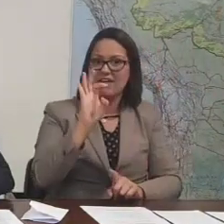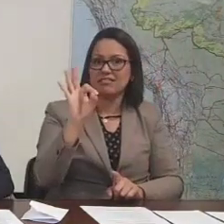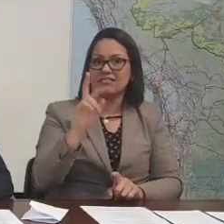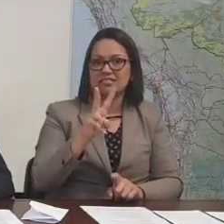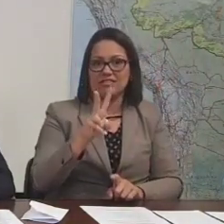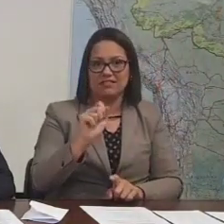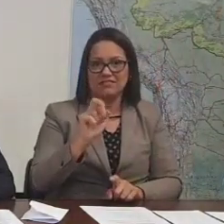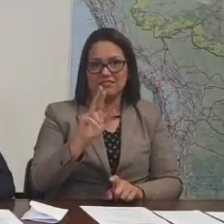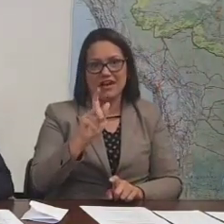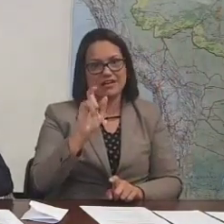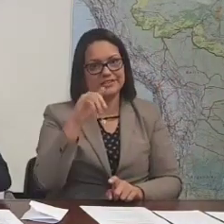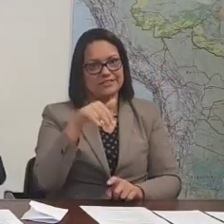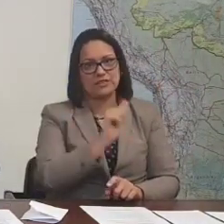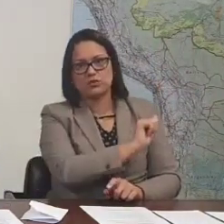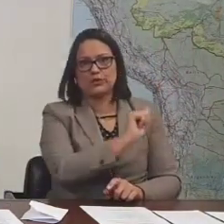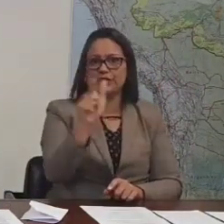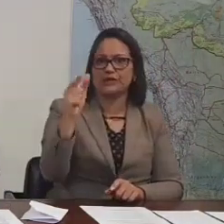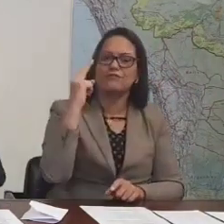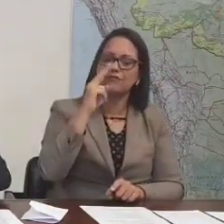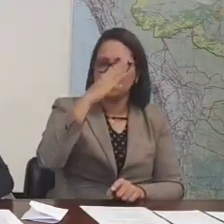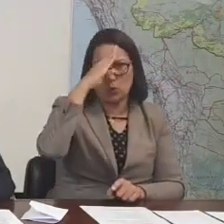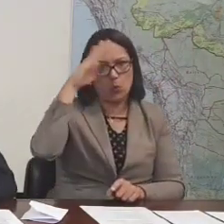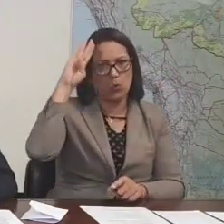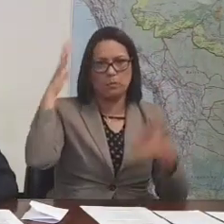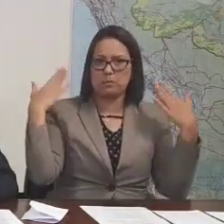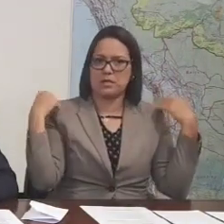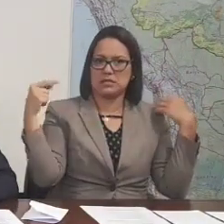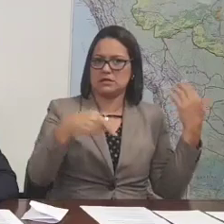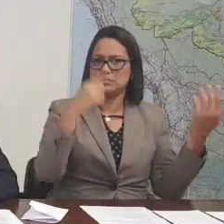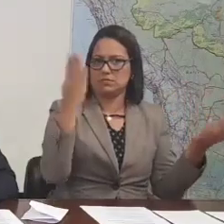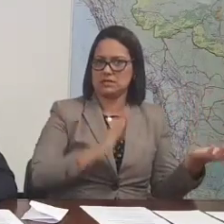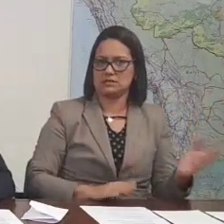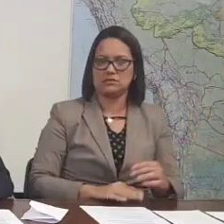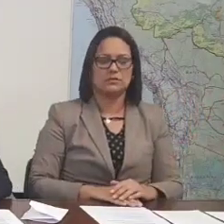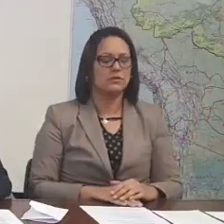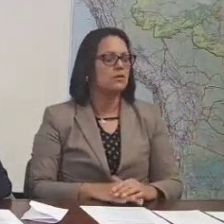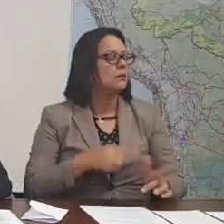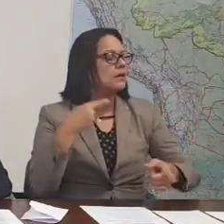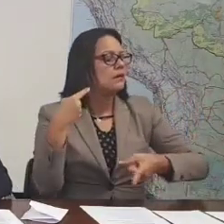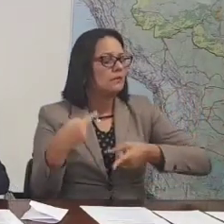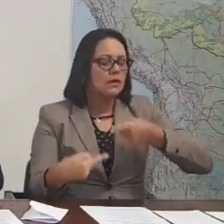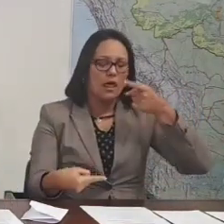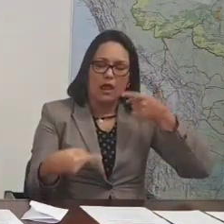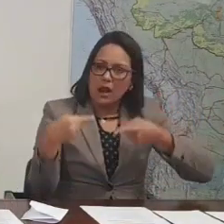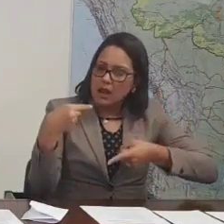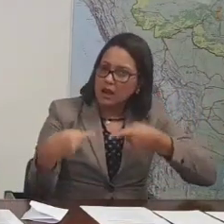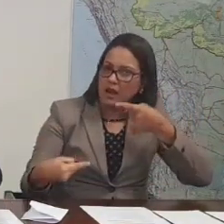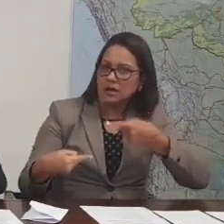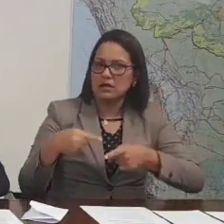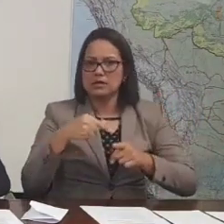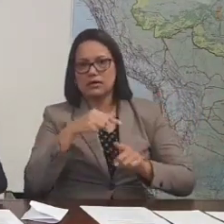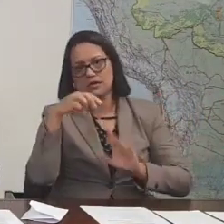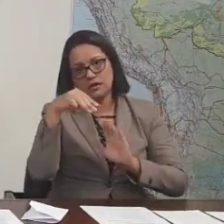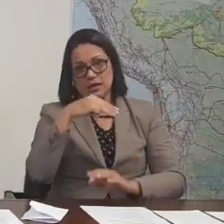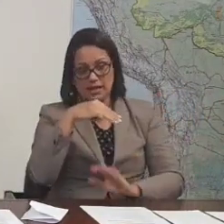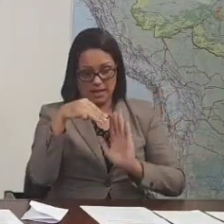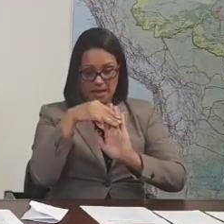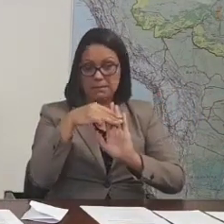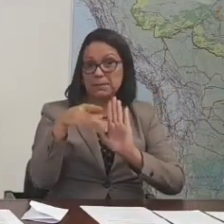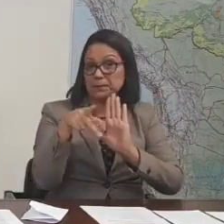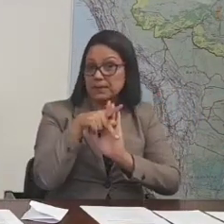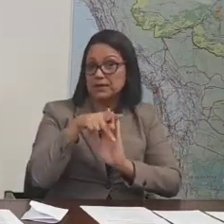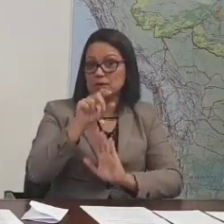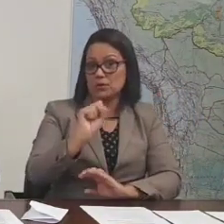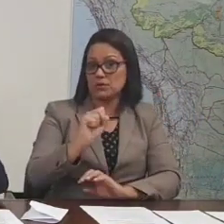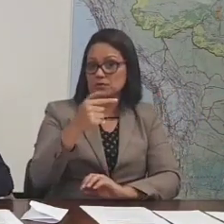Então, o acontece? Houve uma briga enorme nessa MP 870 que tratava da reestruturação do